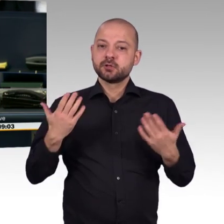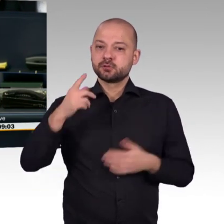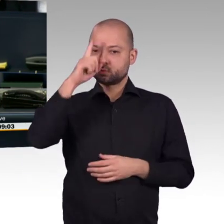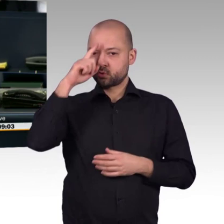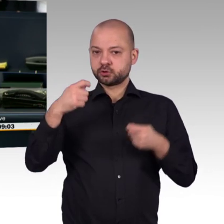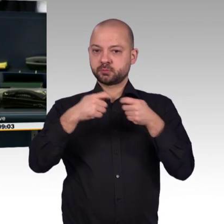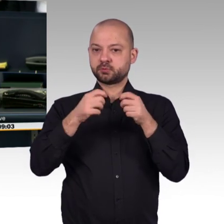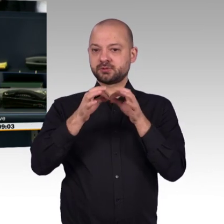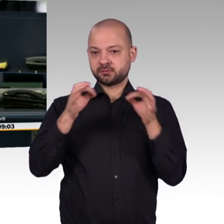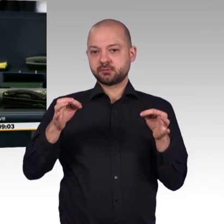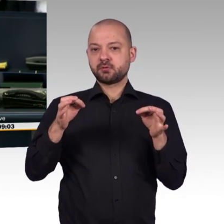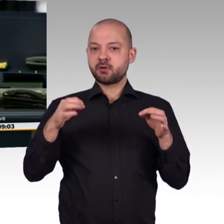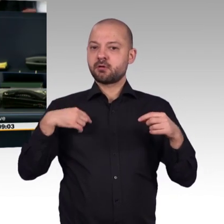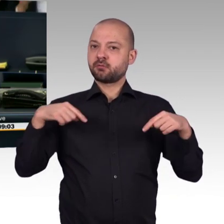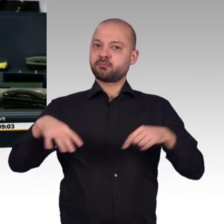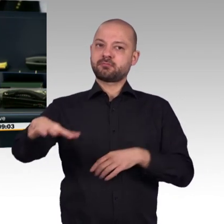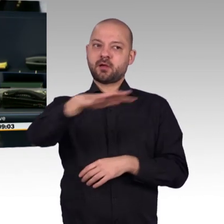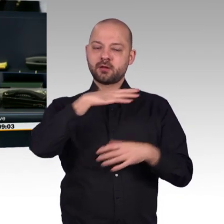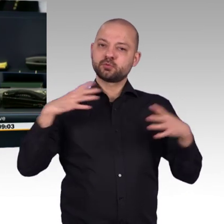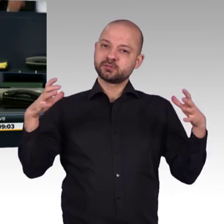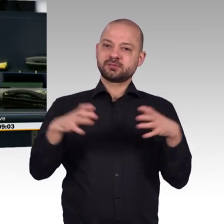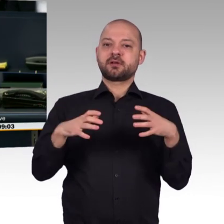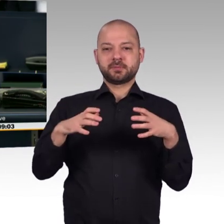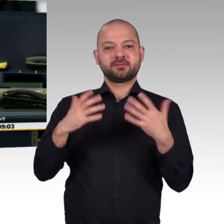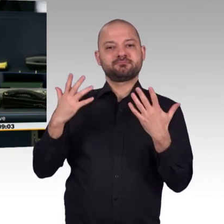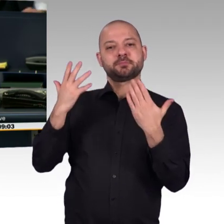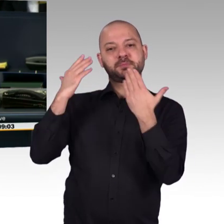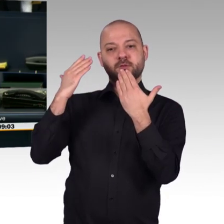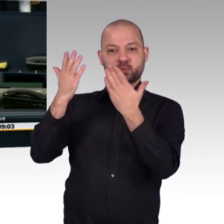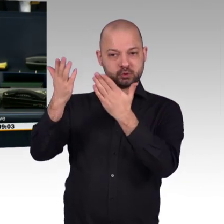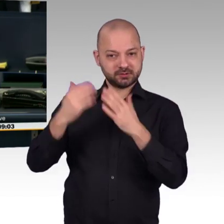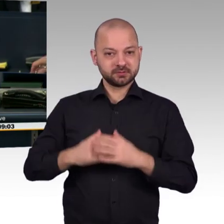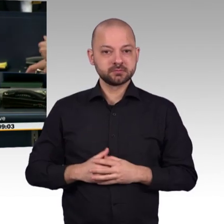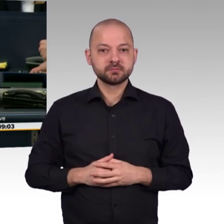dass wir Sie dabei nach Kräften unterstützen. Ich rufe auf den Tagesordnungspunkt 4,